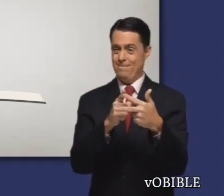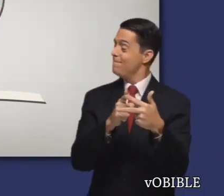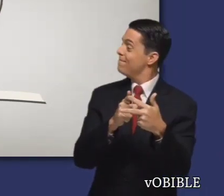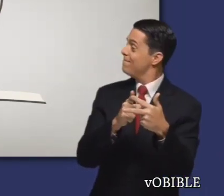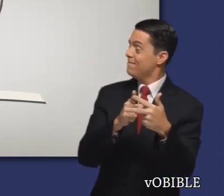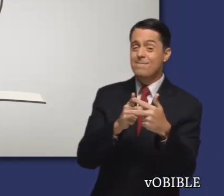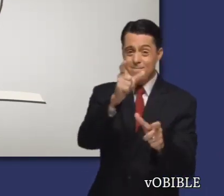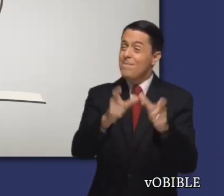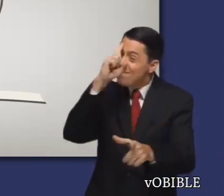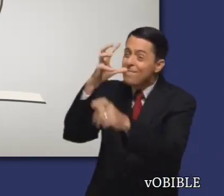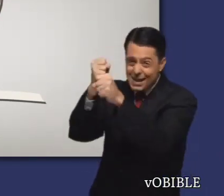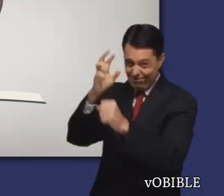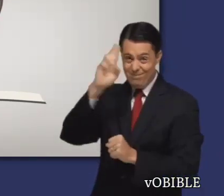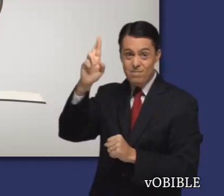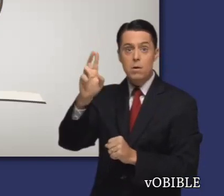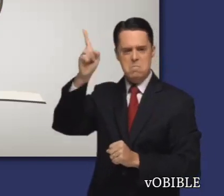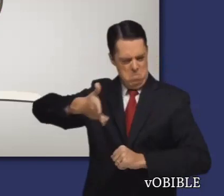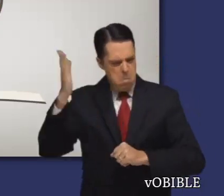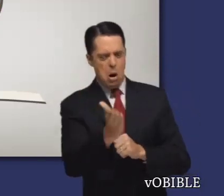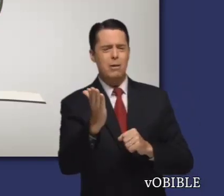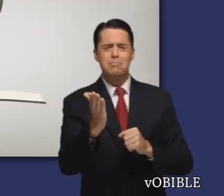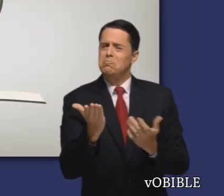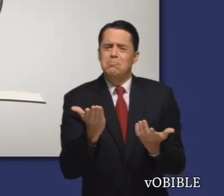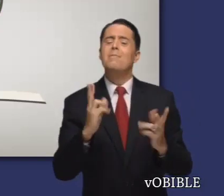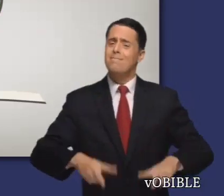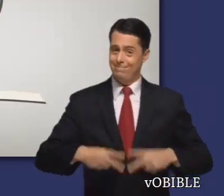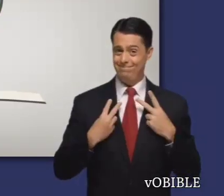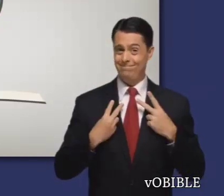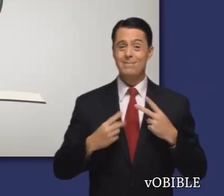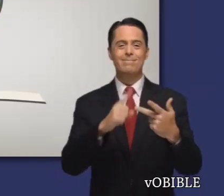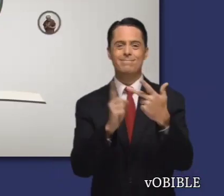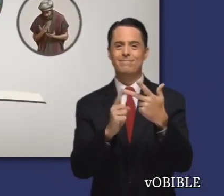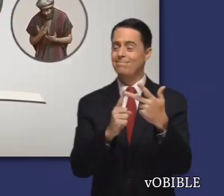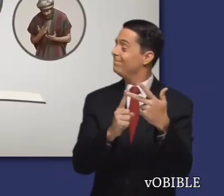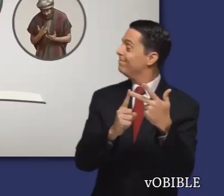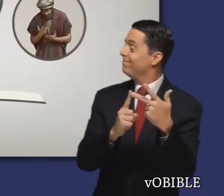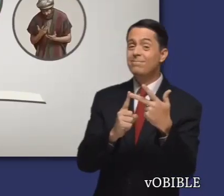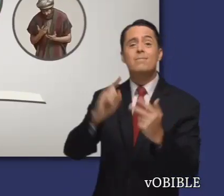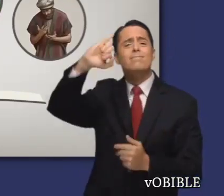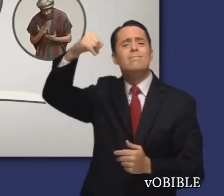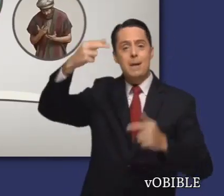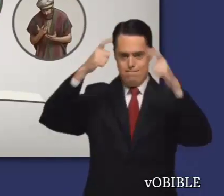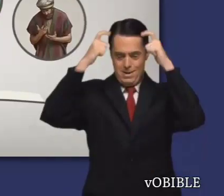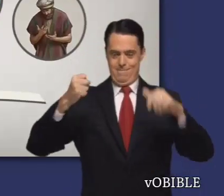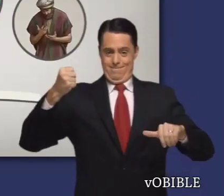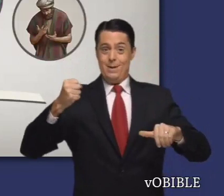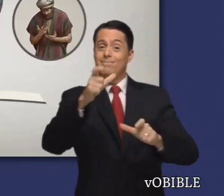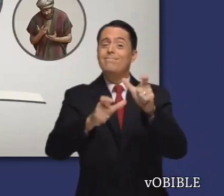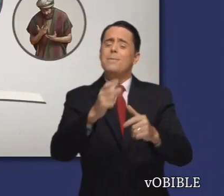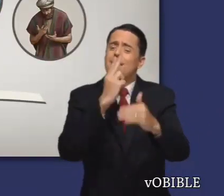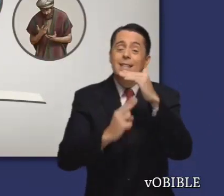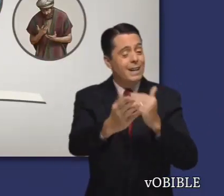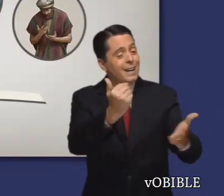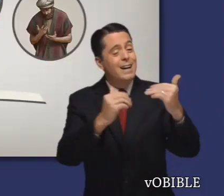en que sólo quienes busquen a Jehová se salvarán, y en que Jehová reúne a las personas humildes para que vivan bajo su